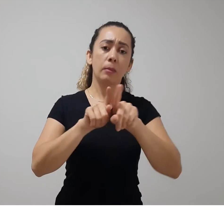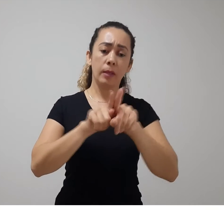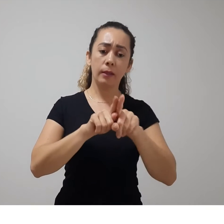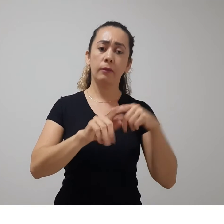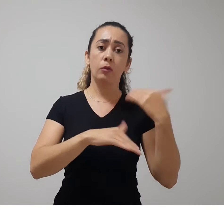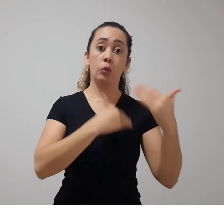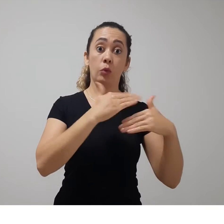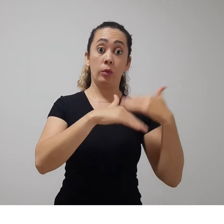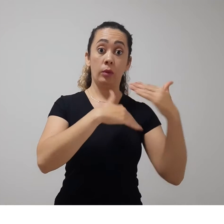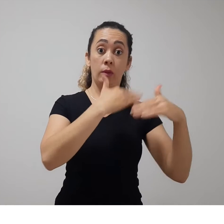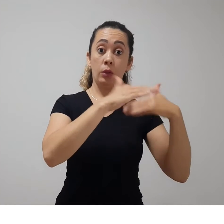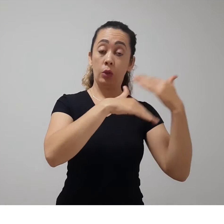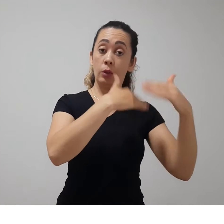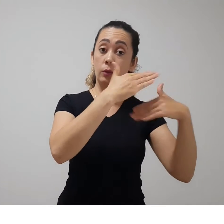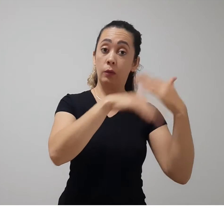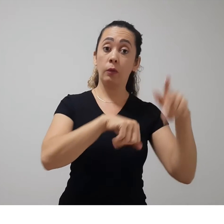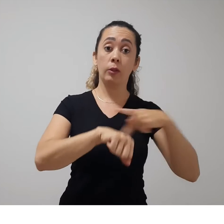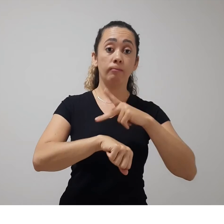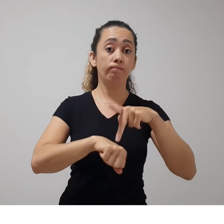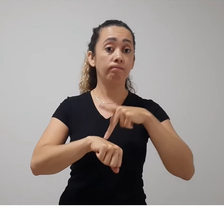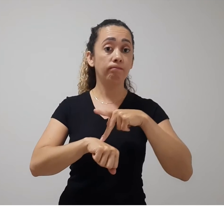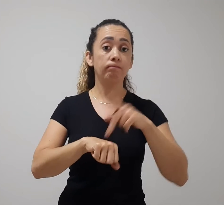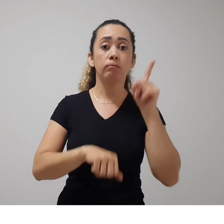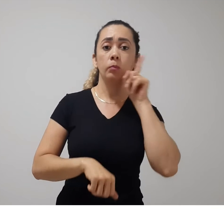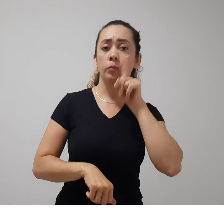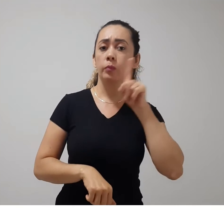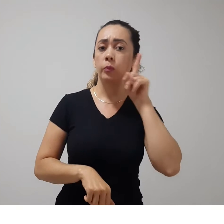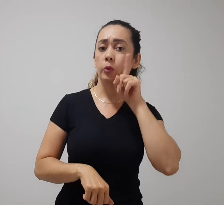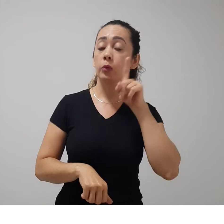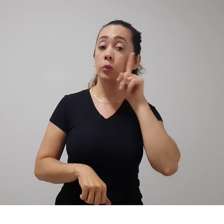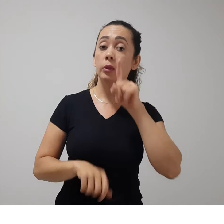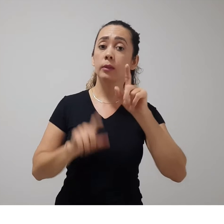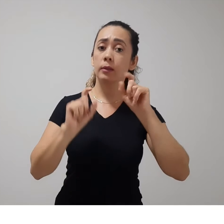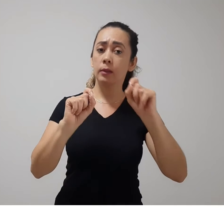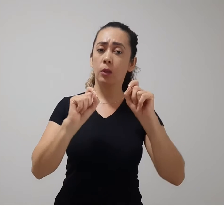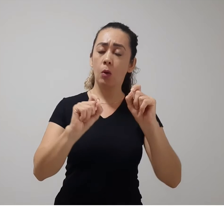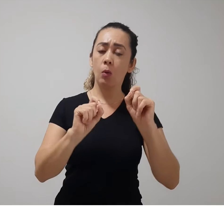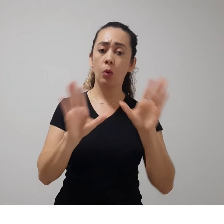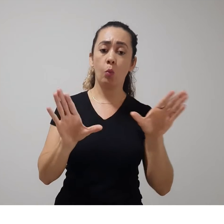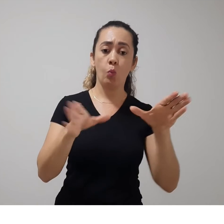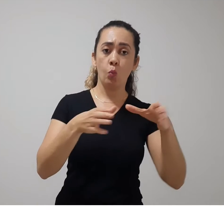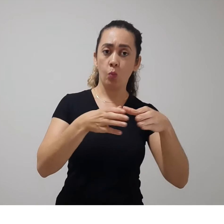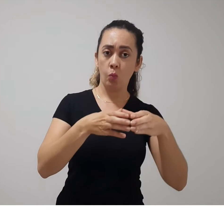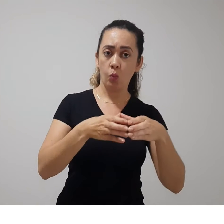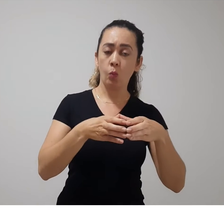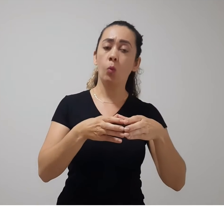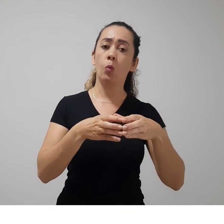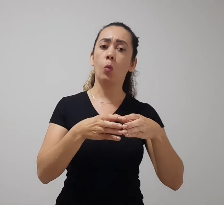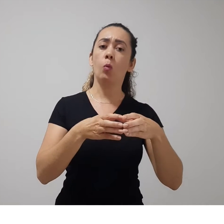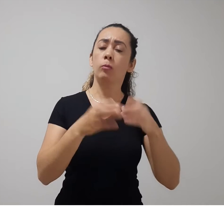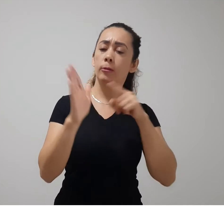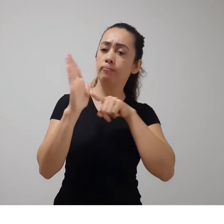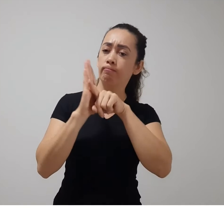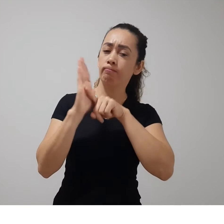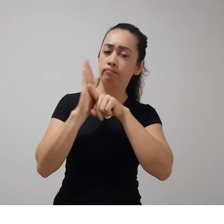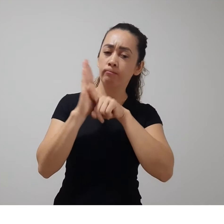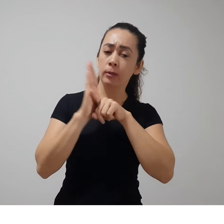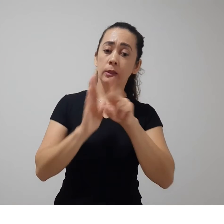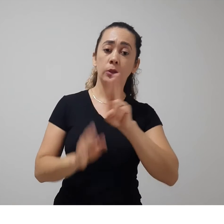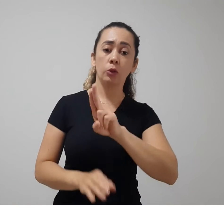Estados Unidos, a partir do cientista Watson, e mais ou menos em torno da década